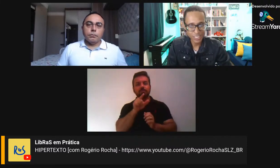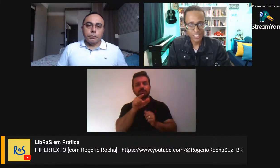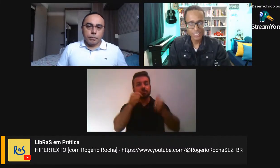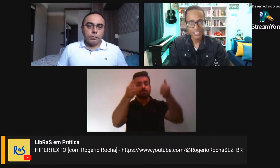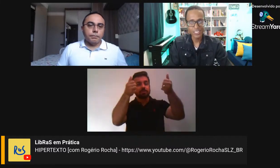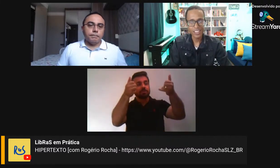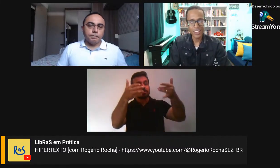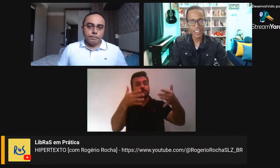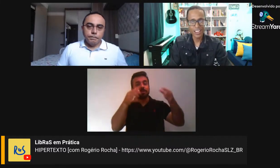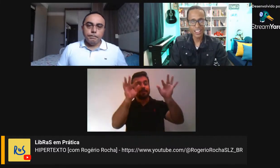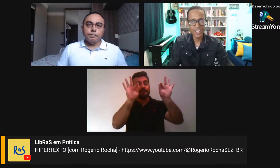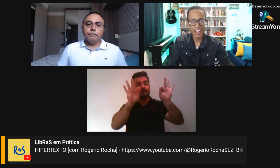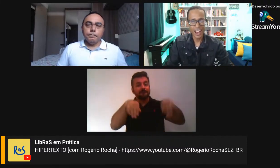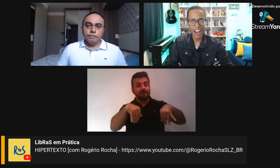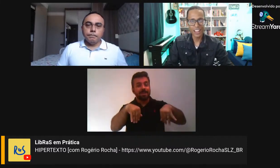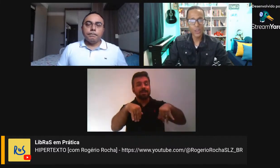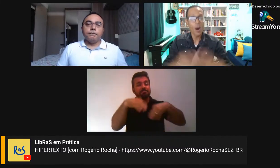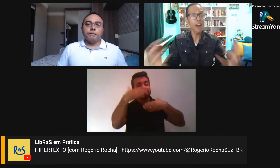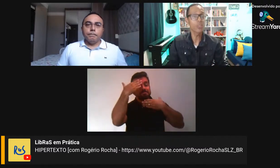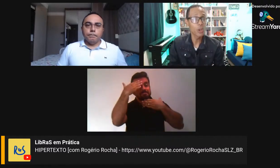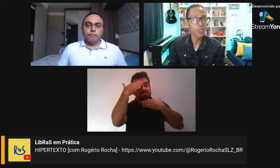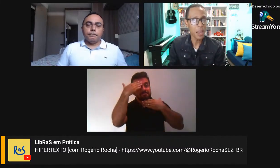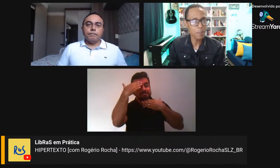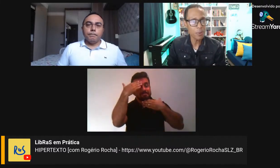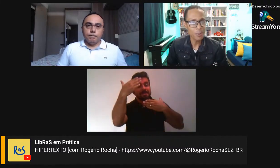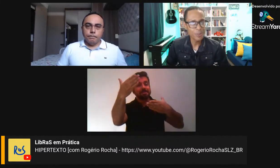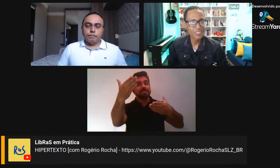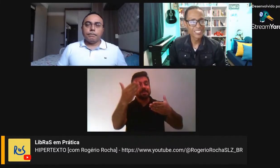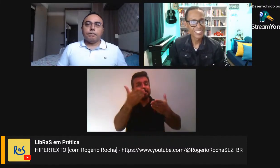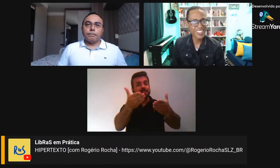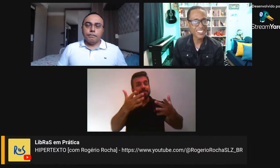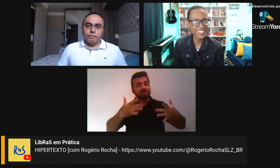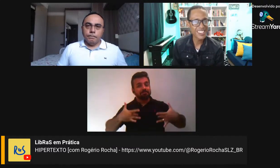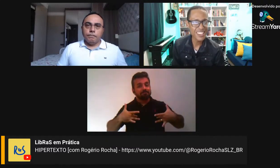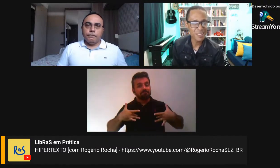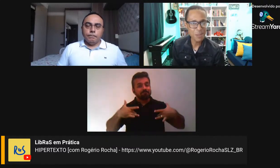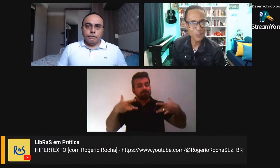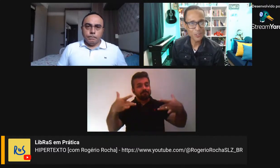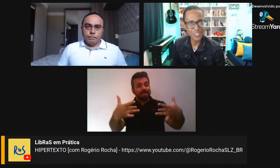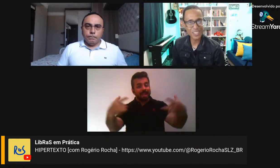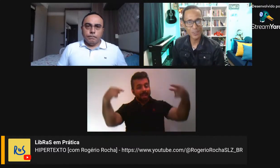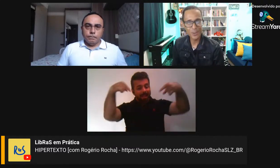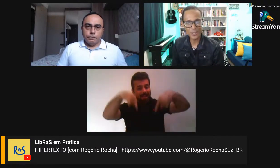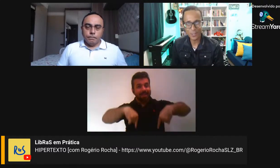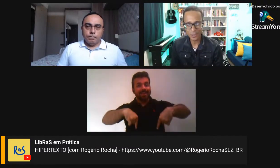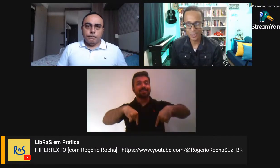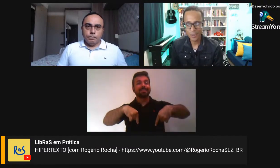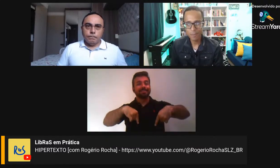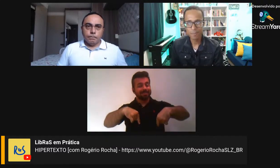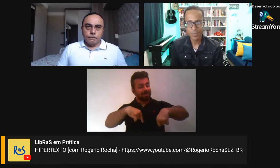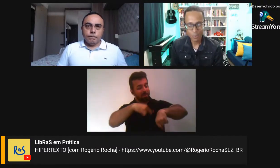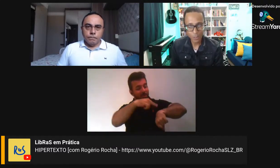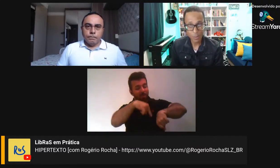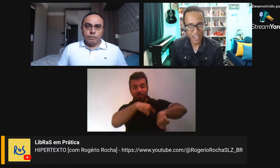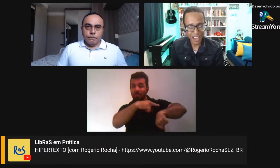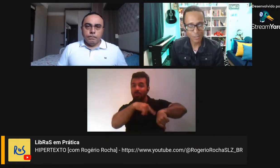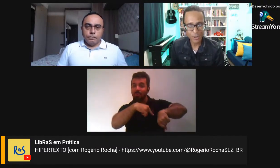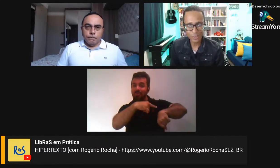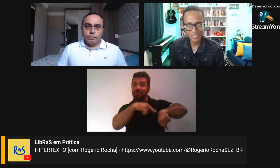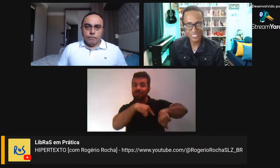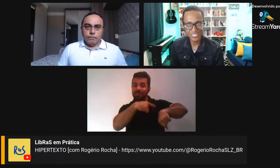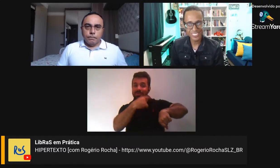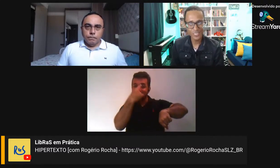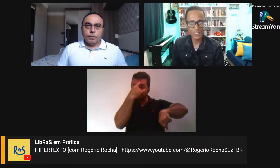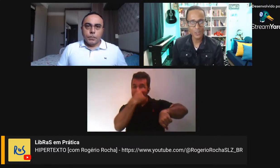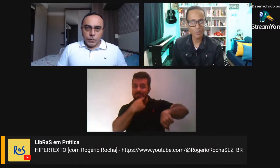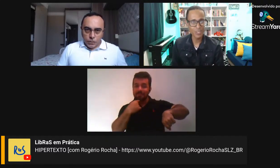né, pela, é, doar o seu tempo nesses 60 minutos aqui conosco, muito obrigado,